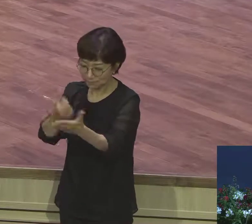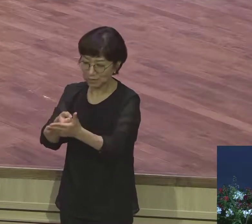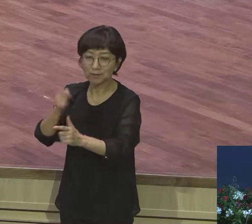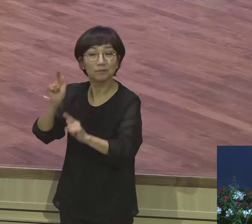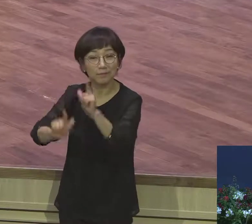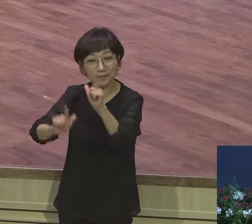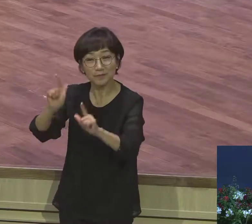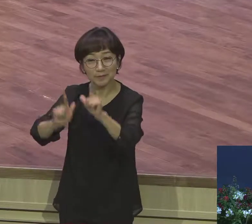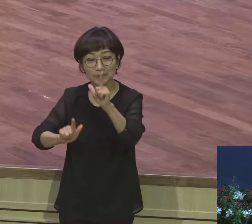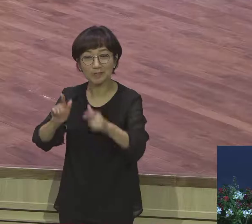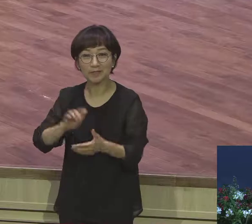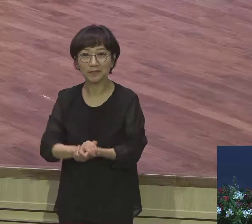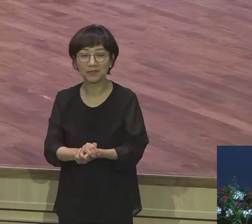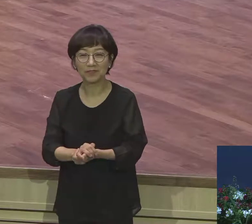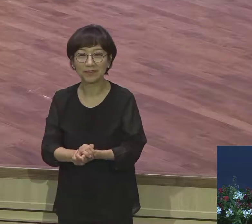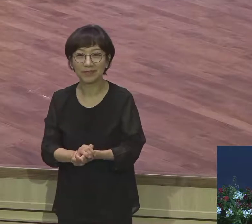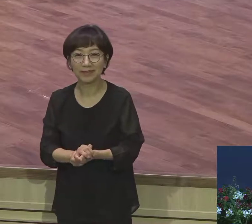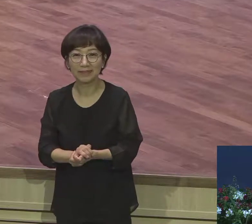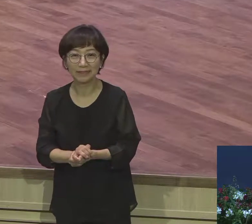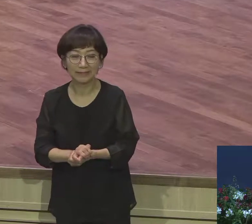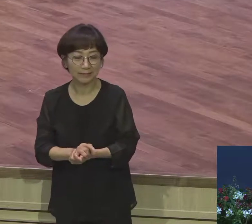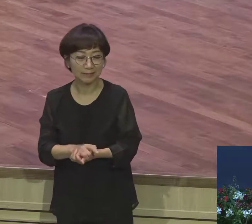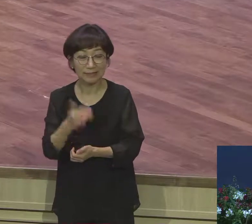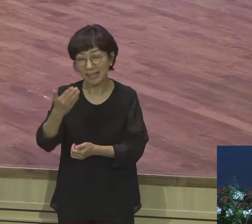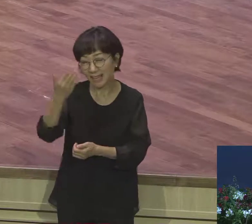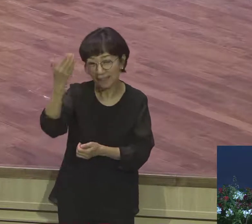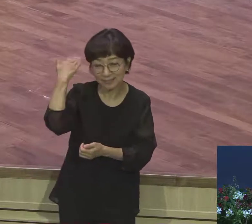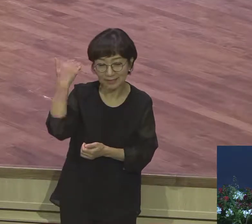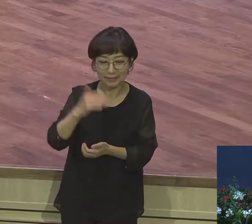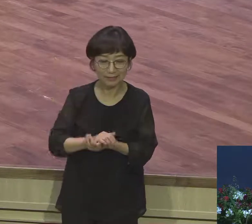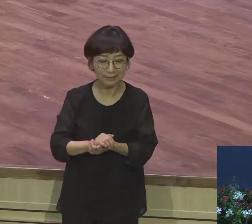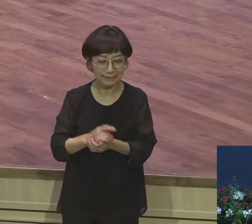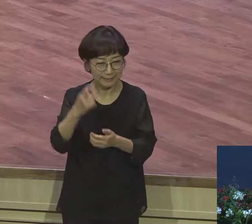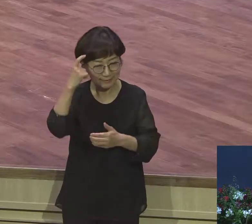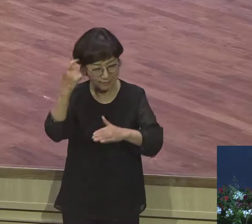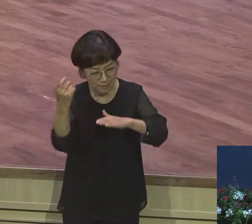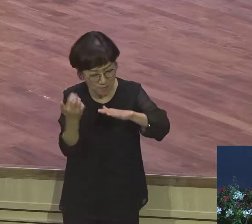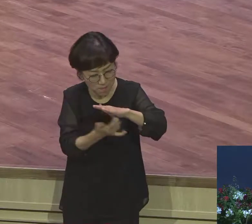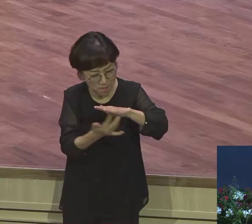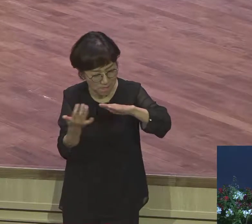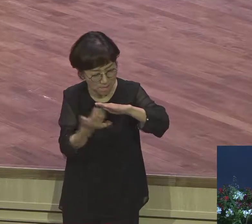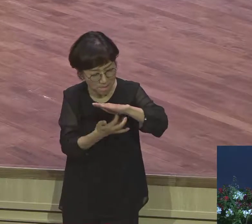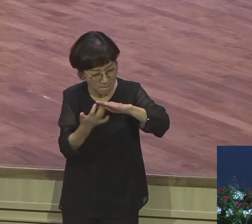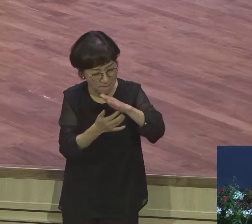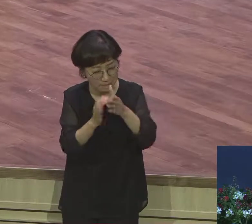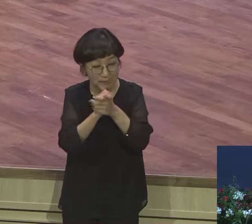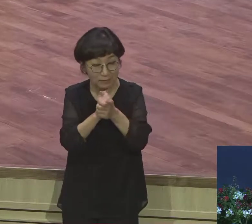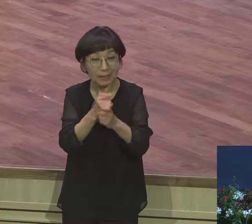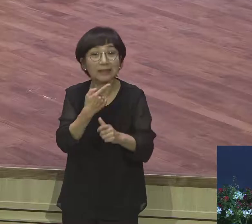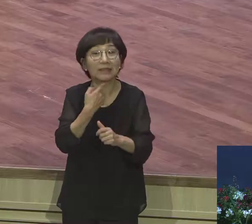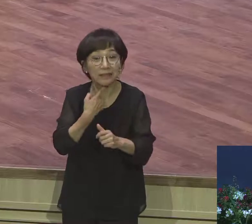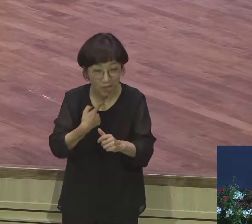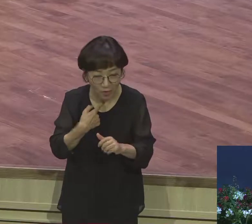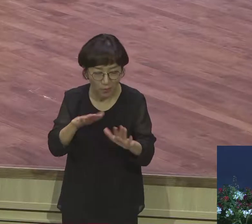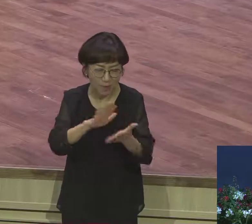인본주의 기도자의 모습에서 신본주의 기도자의 모습으로 영적 전환하는 장면이